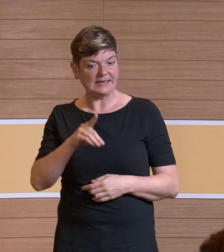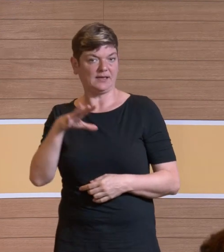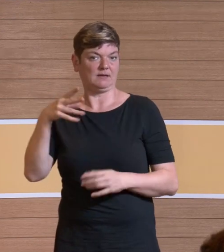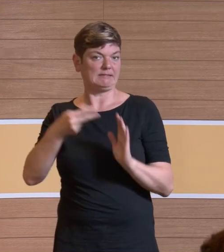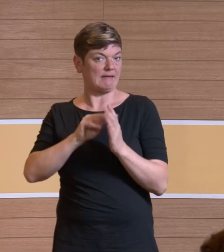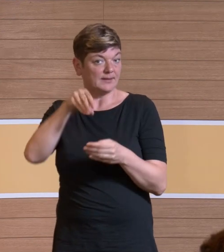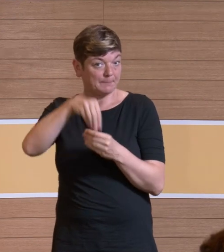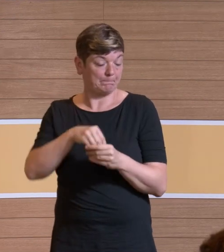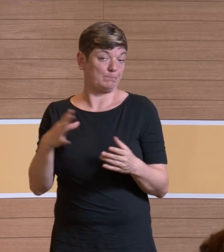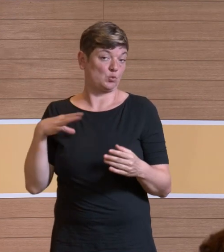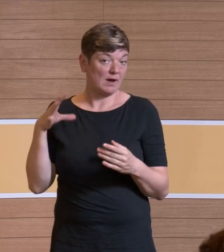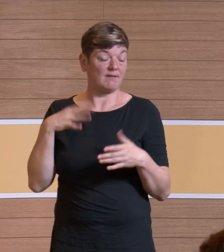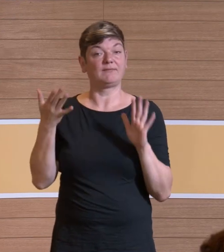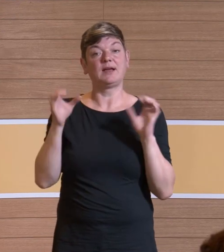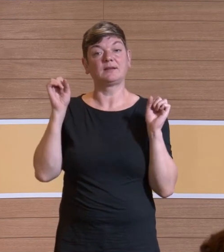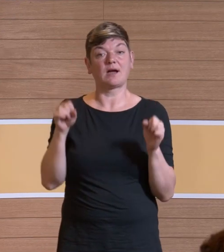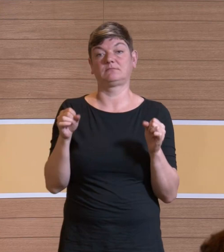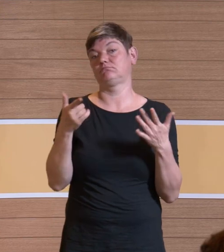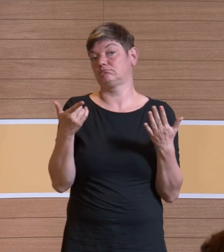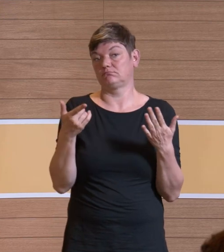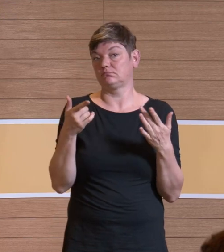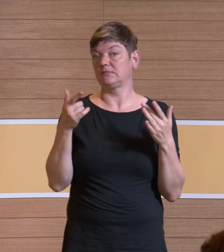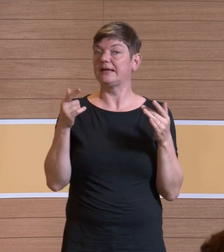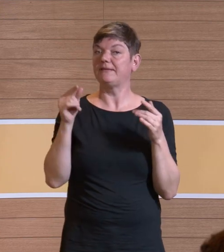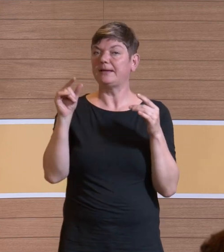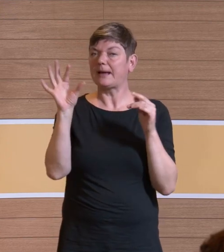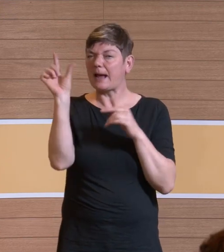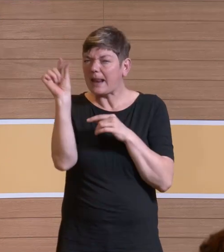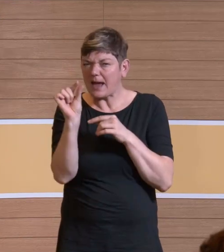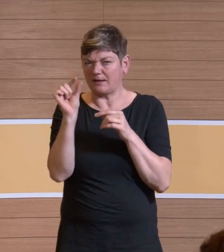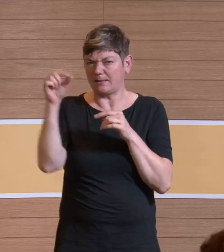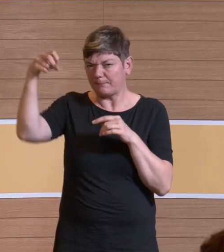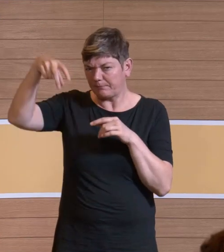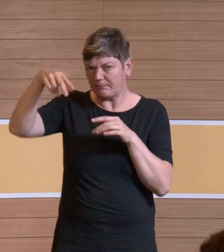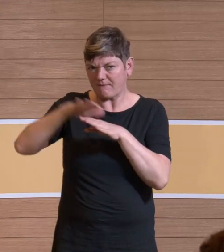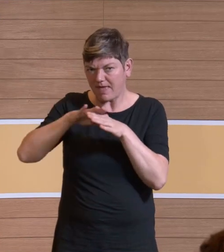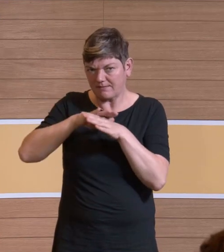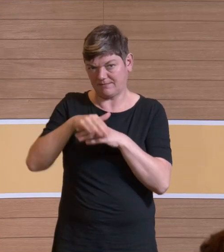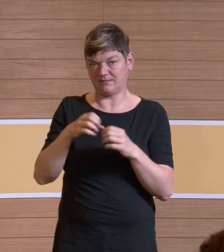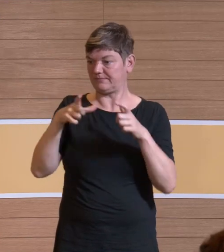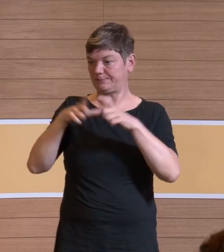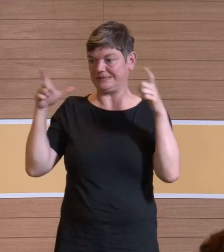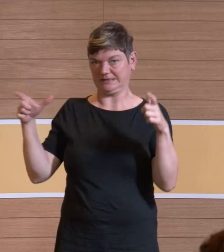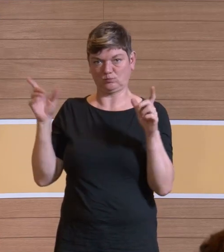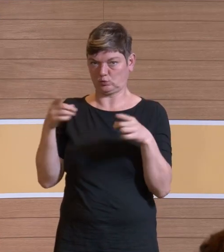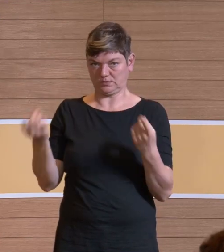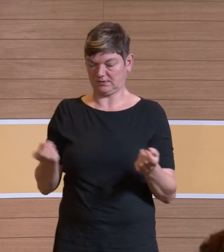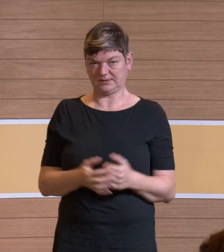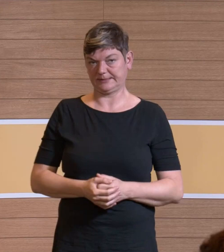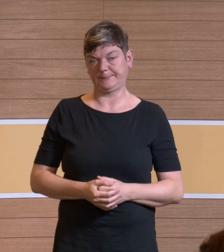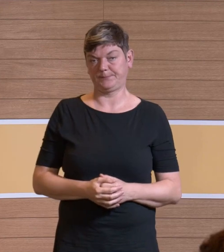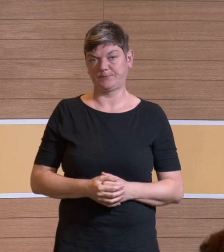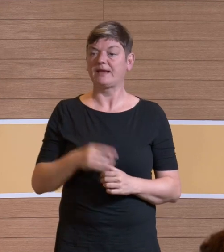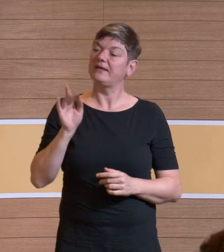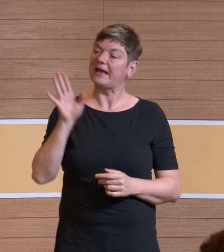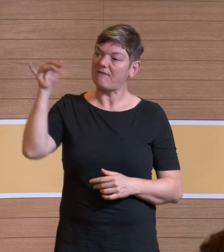kriegen wir eigentlich eine Leuchtdichte auf kleinster Fläche hin, also was die Emission der Lichtquelle angeht, sodass